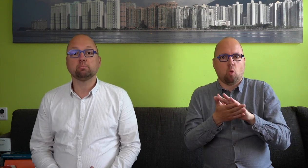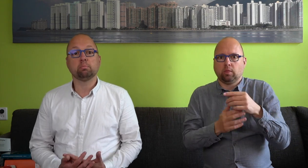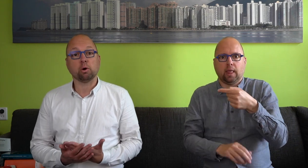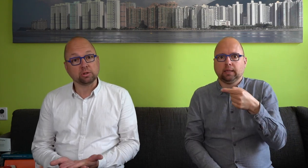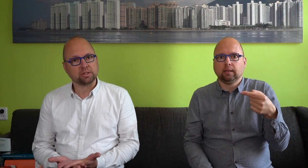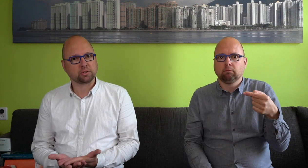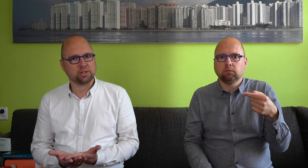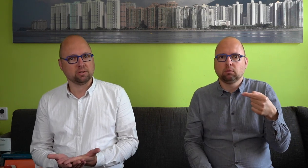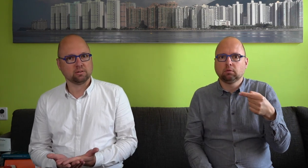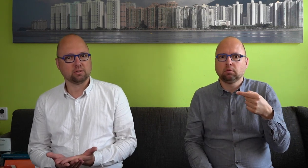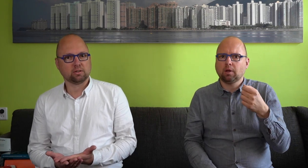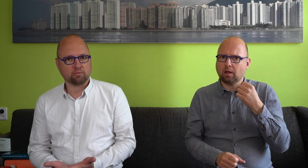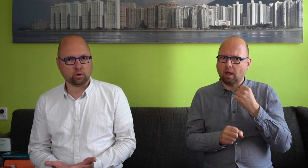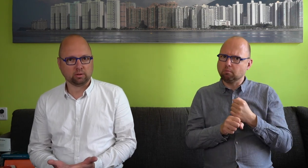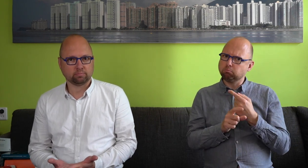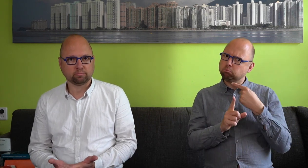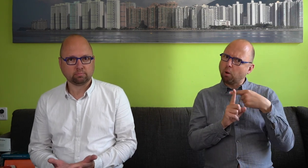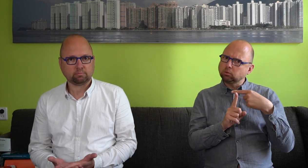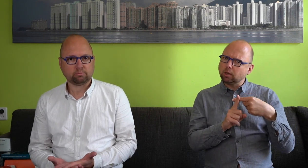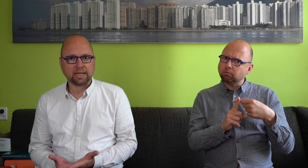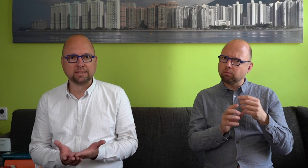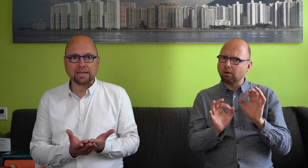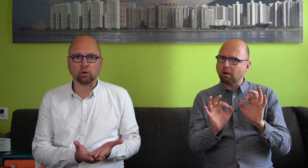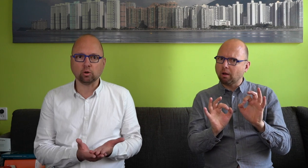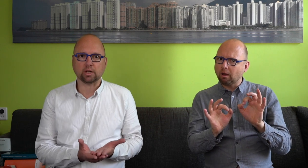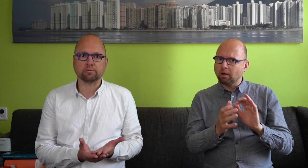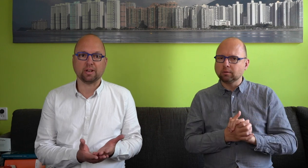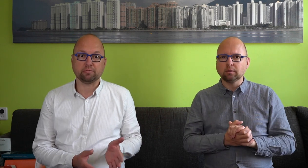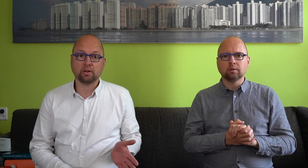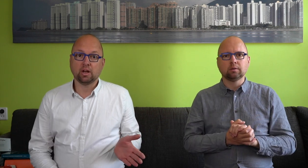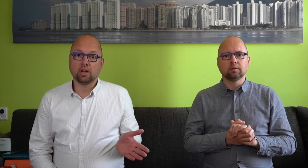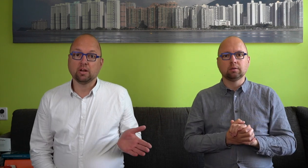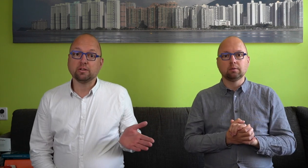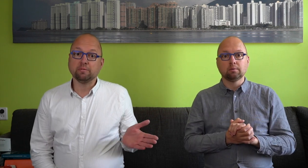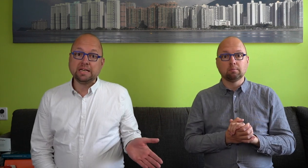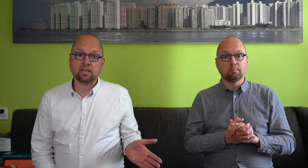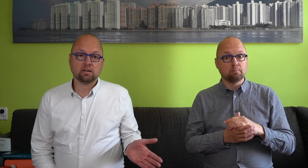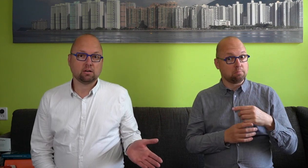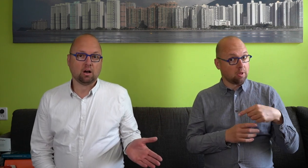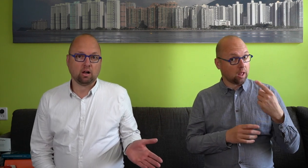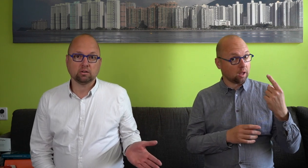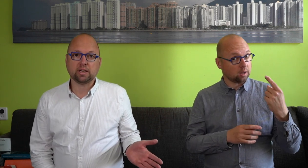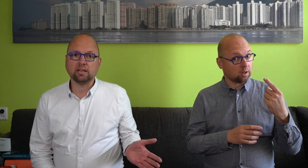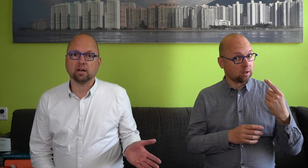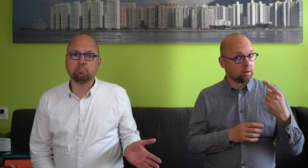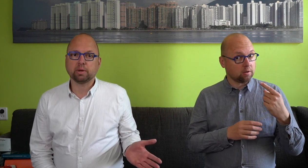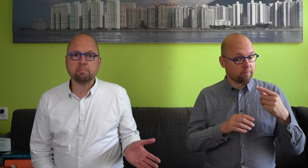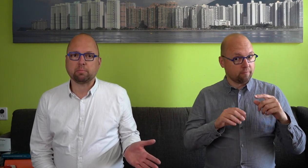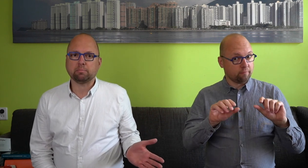positiefs gezien kan worden. En sterker nog, dat vanaf de wieg al kinderen prima met